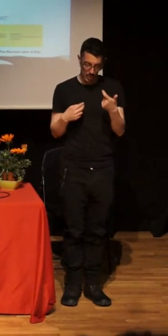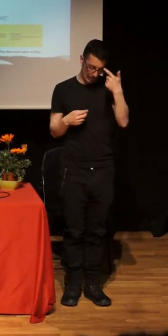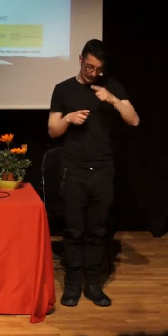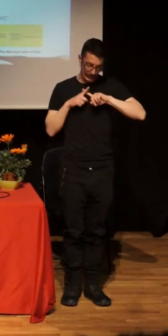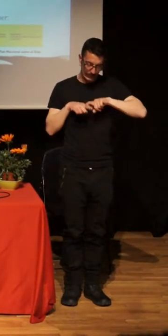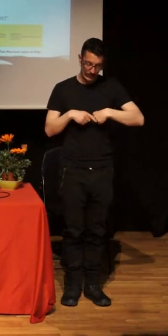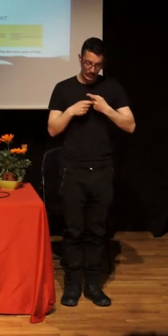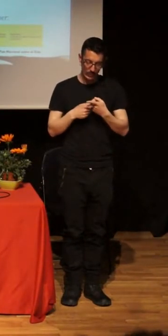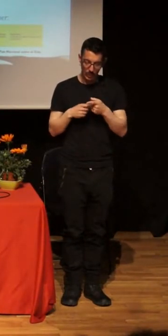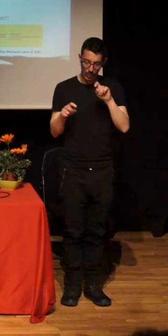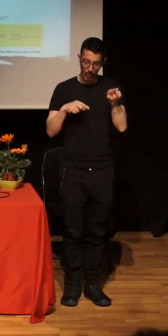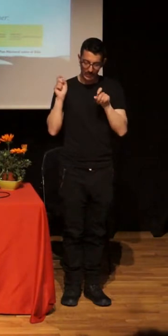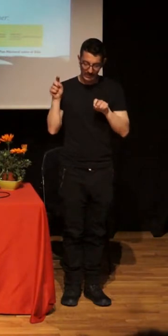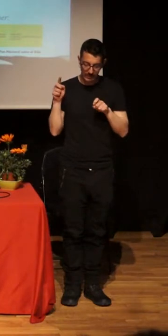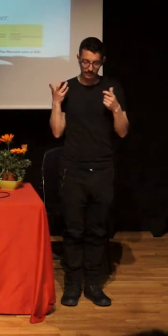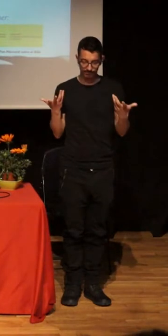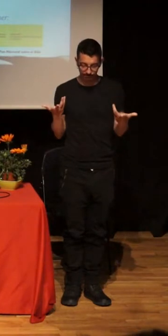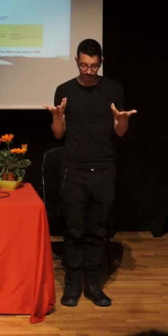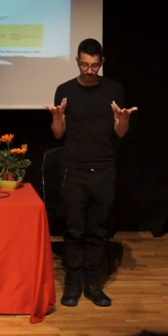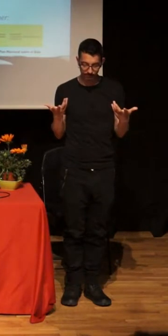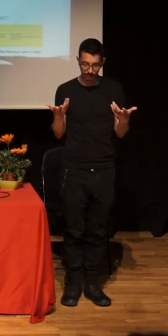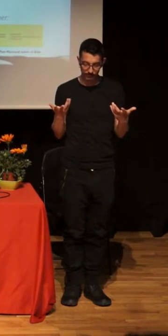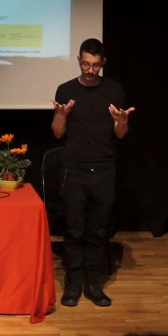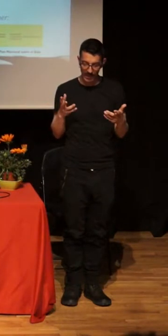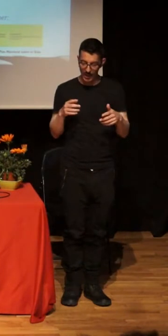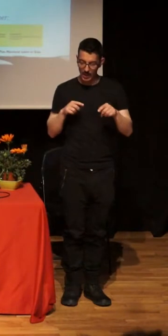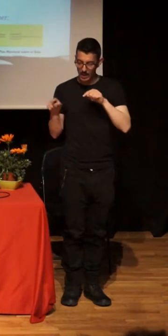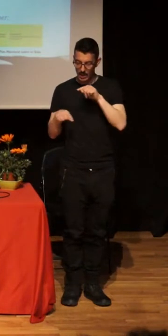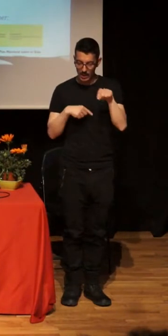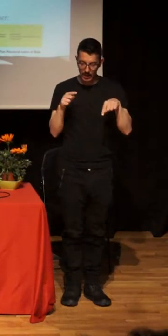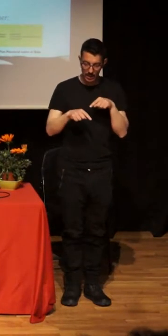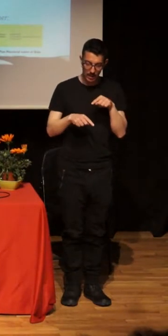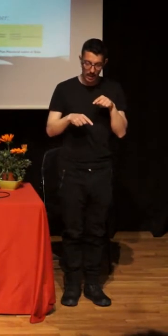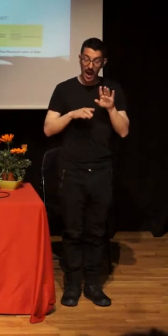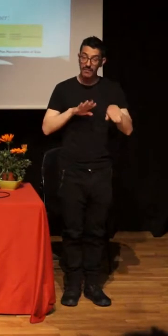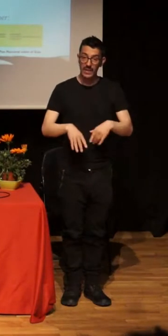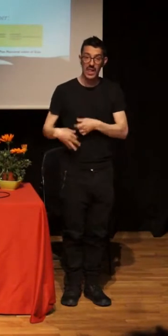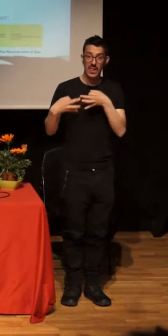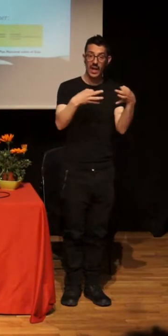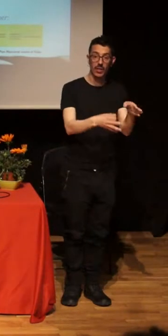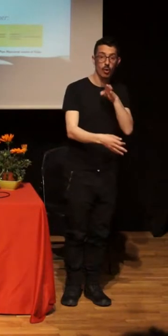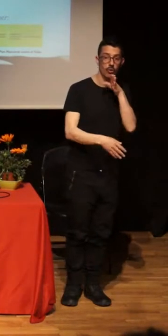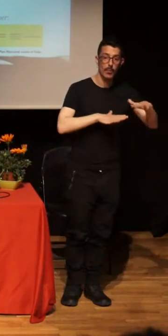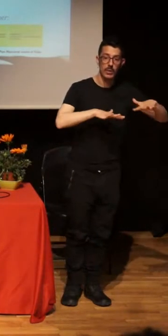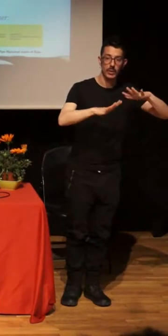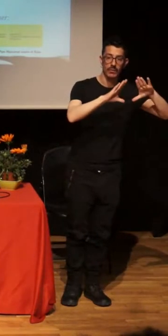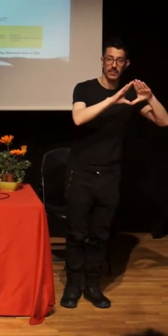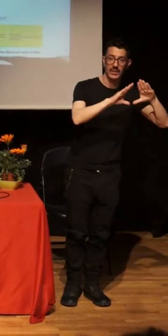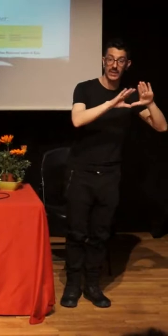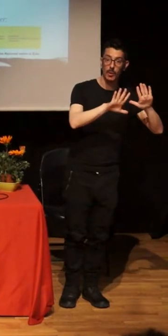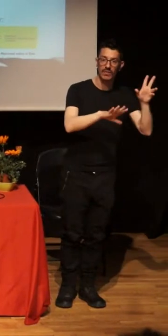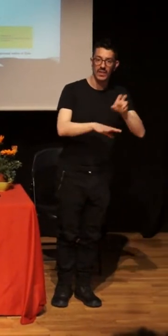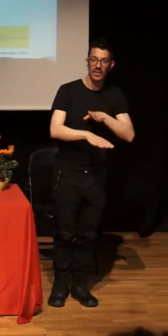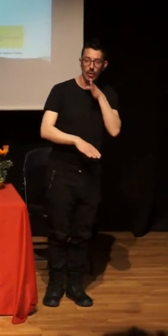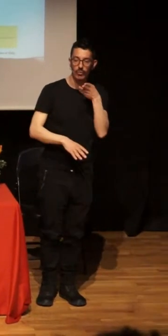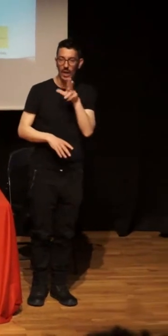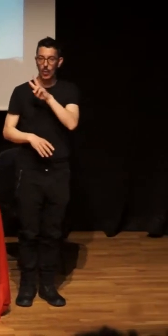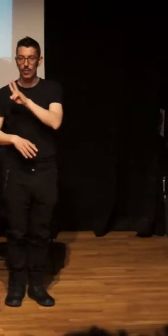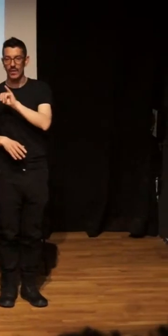and probably I have reached the feminist movement from the VIH, it is to we have these trajectories, it to we come from